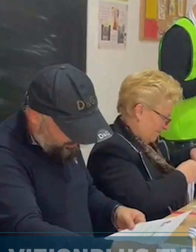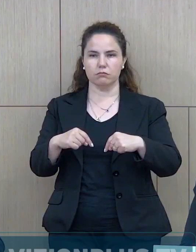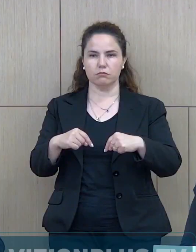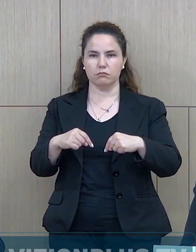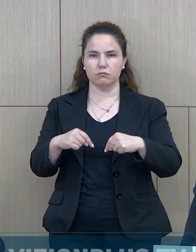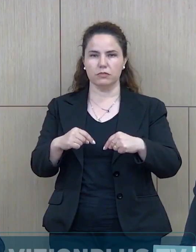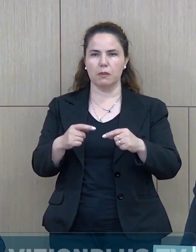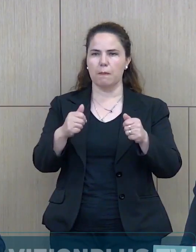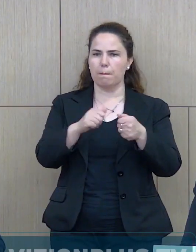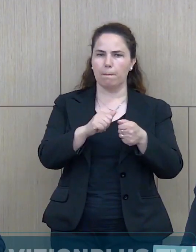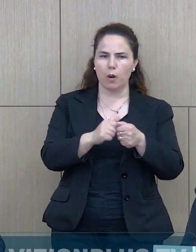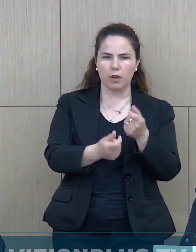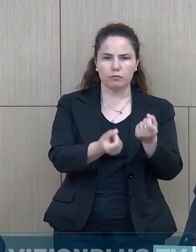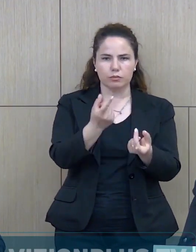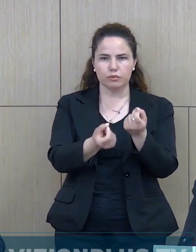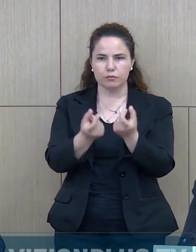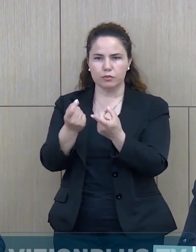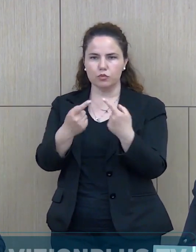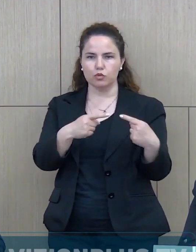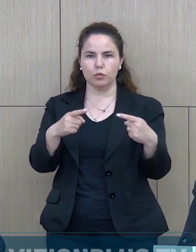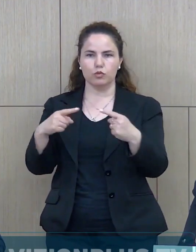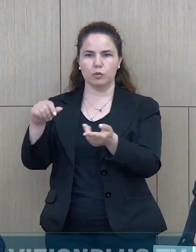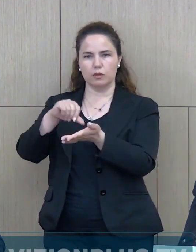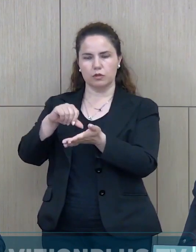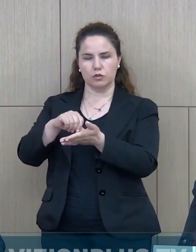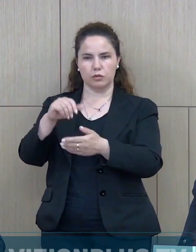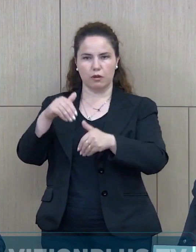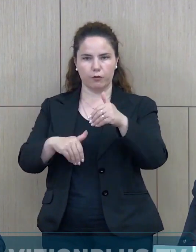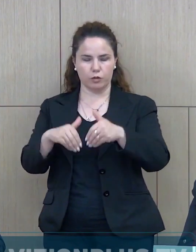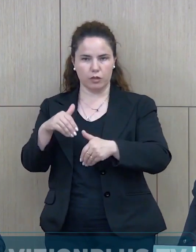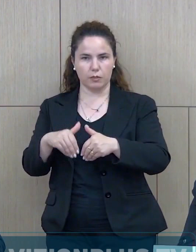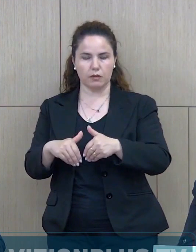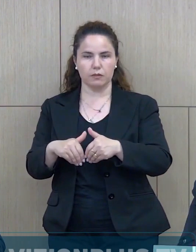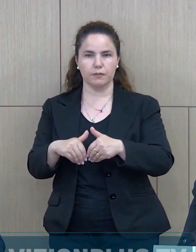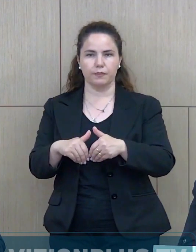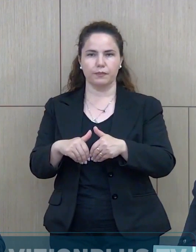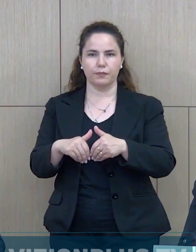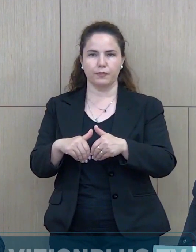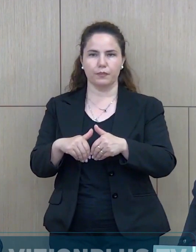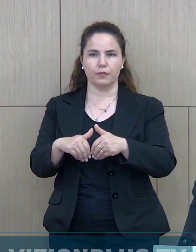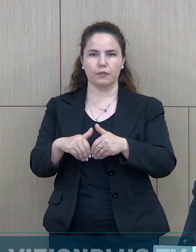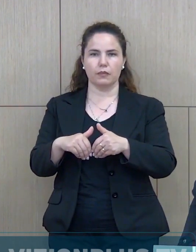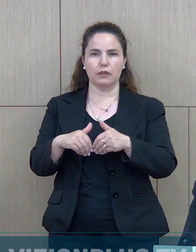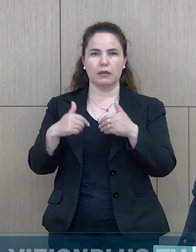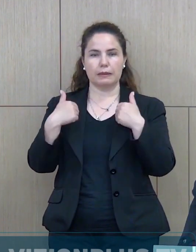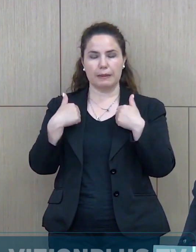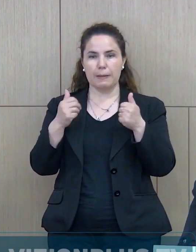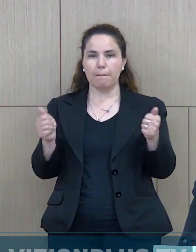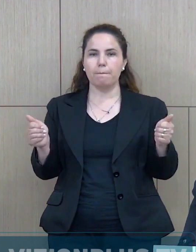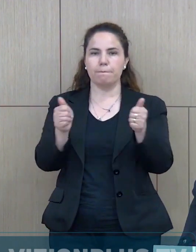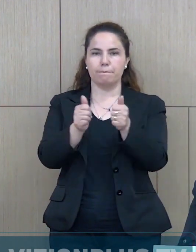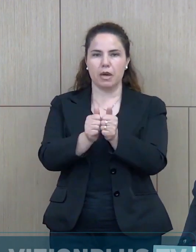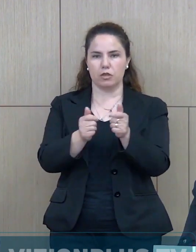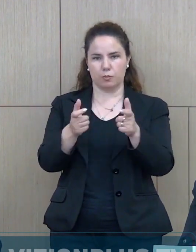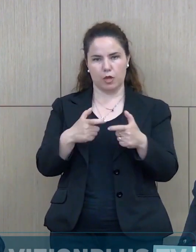edhe problematikave teknike të marra nga tereni, kemi vlerësuar bashkëm e vlerësuar bashkëm në